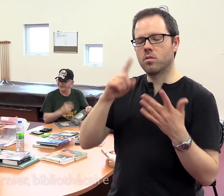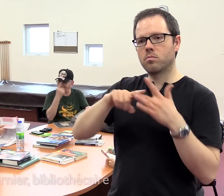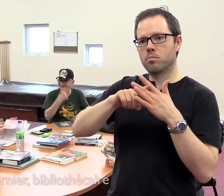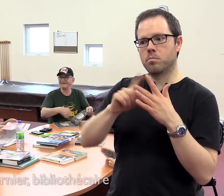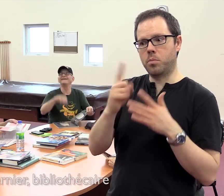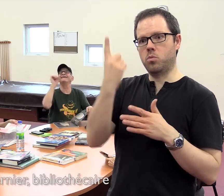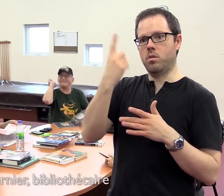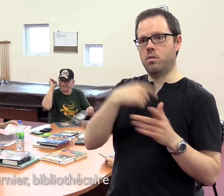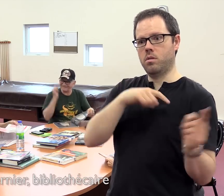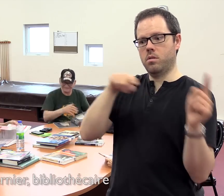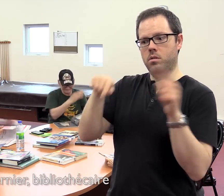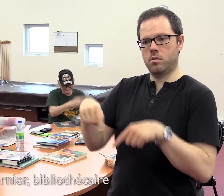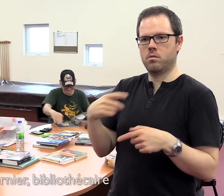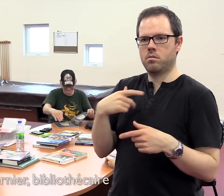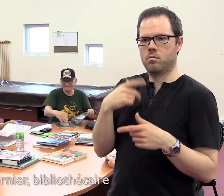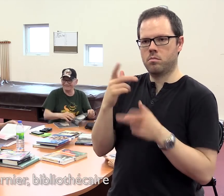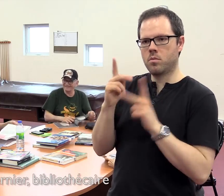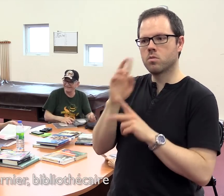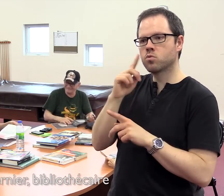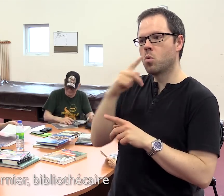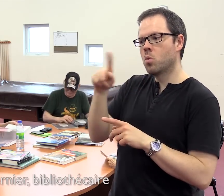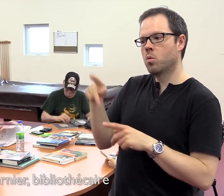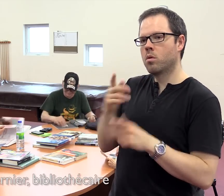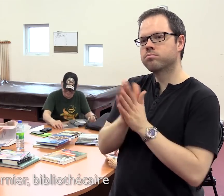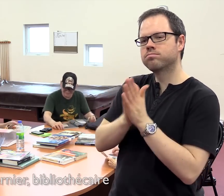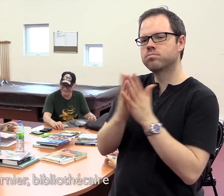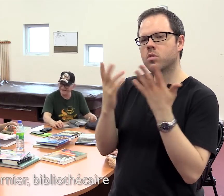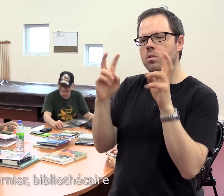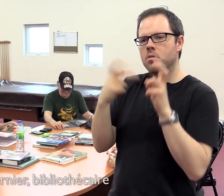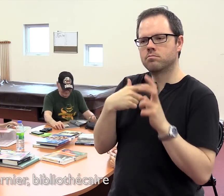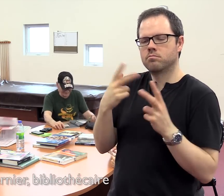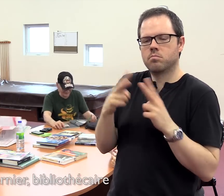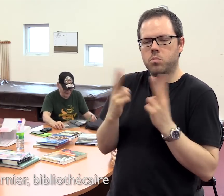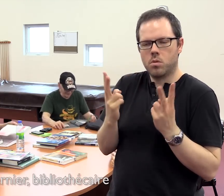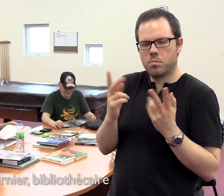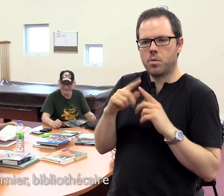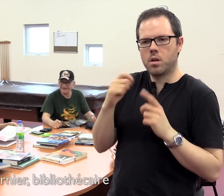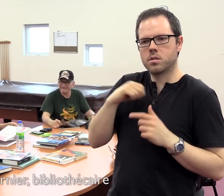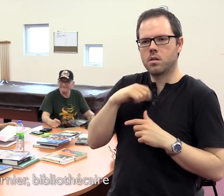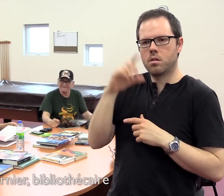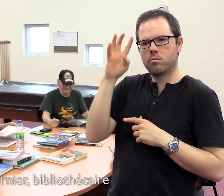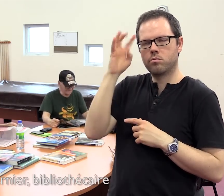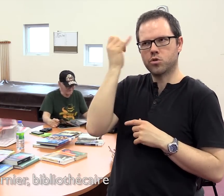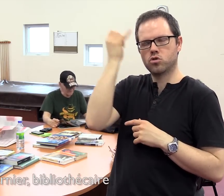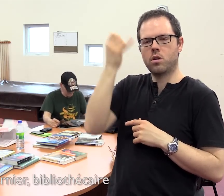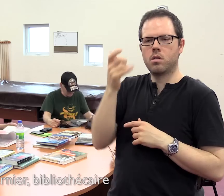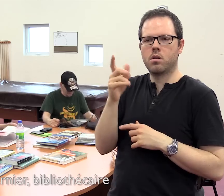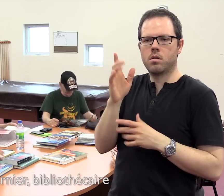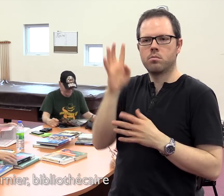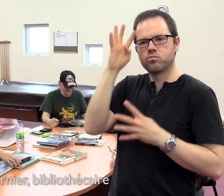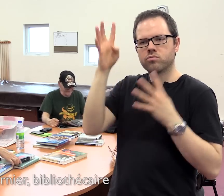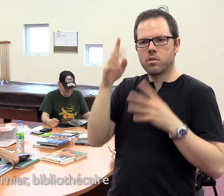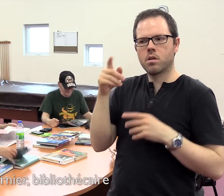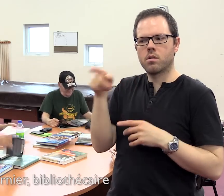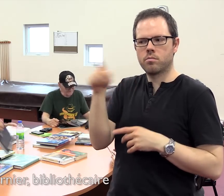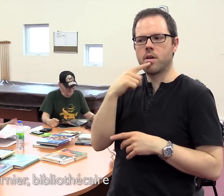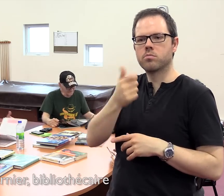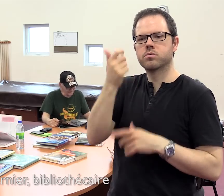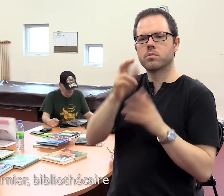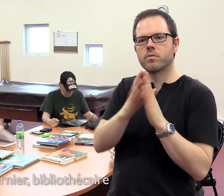En fait, la première fois que je suis venue ici, je n pas certaine nécessairement des sujets qui pouvaient les intéresser, mais je me suis dit, bien, peut-être qu